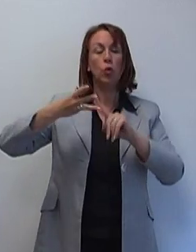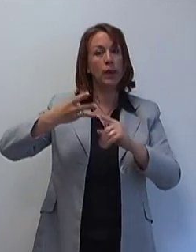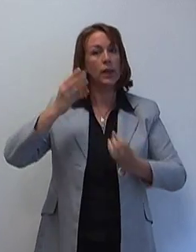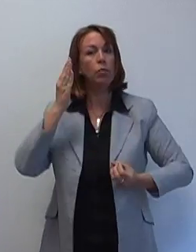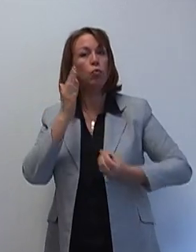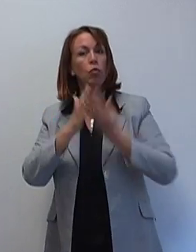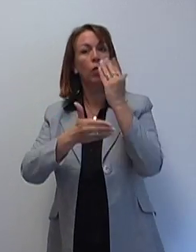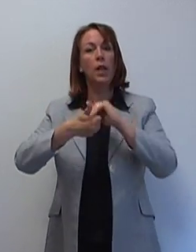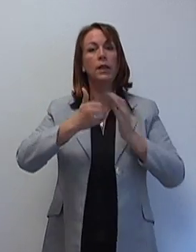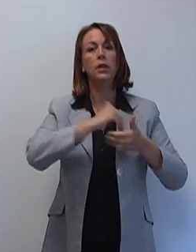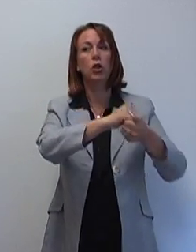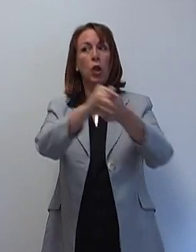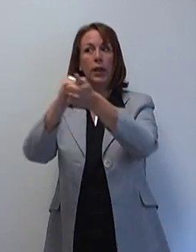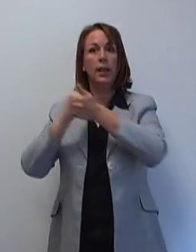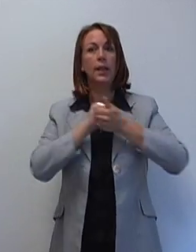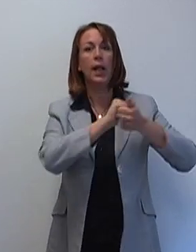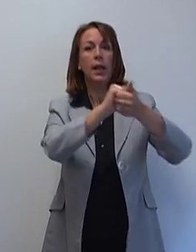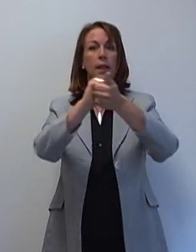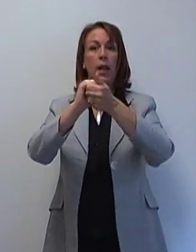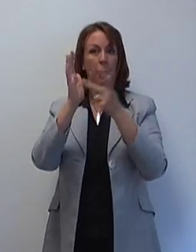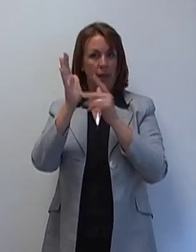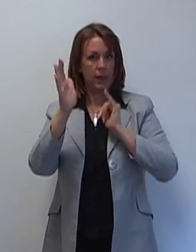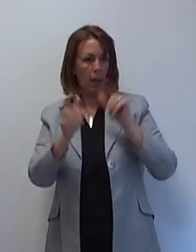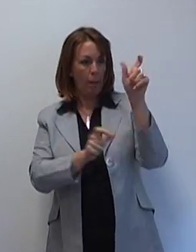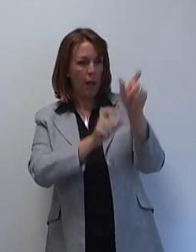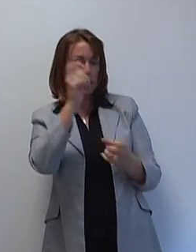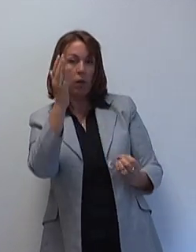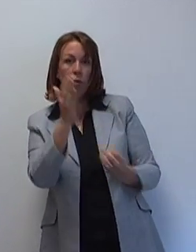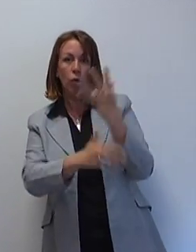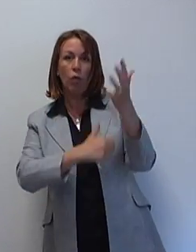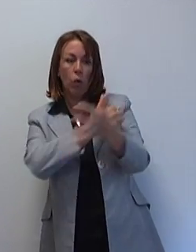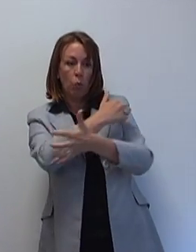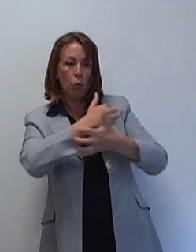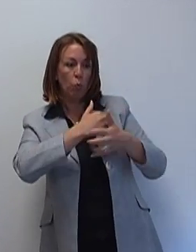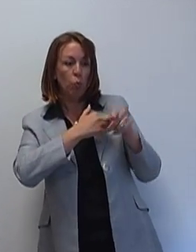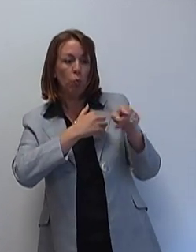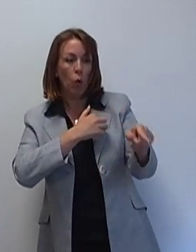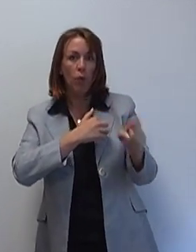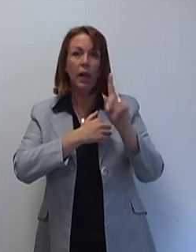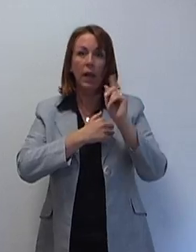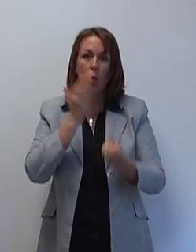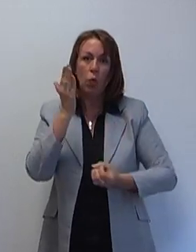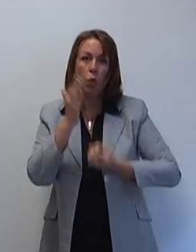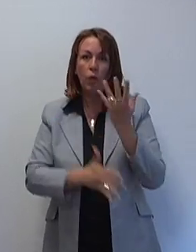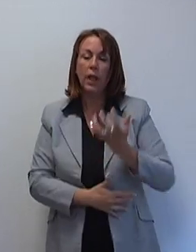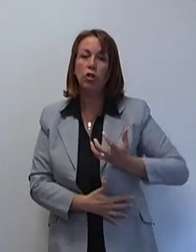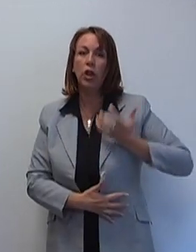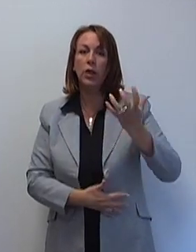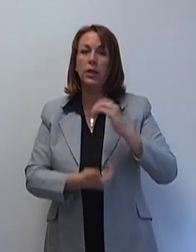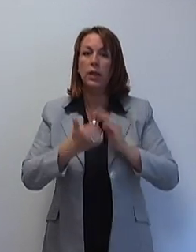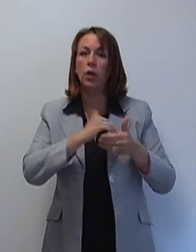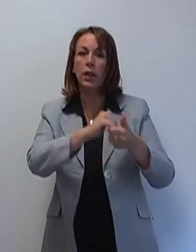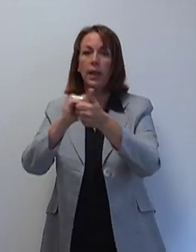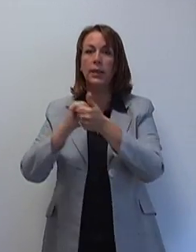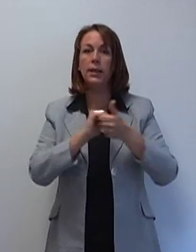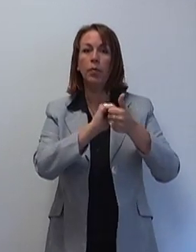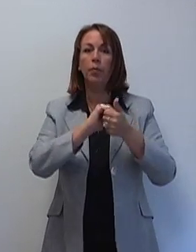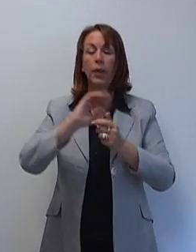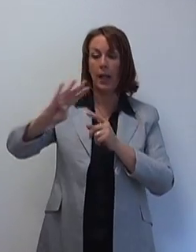révolution, c'est la révolution des nouvelles solidarités, parce qu'il y a de nouvelles précarités et qu'elles demandent de nouvelles générosités et solidarités.